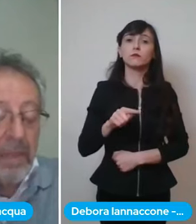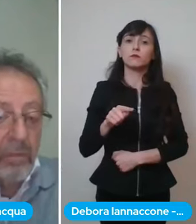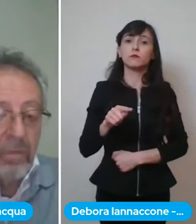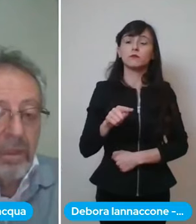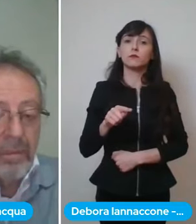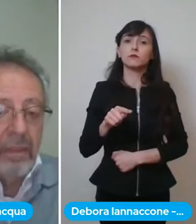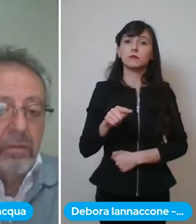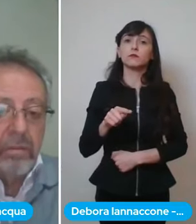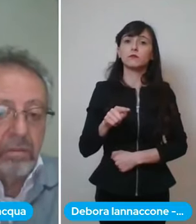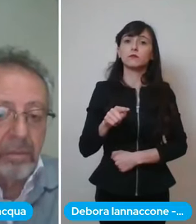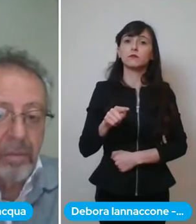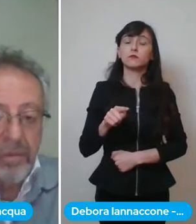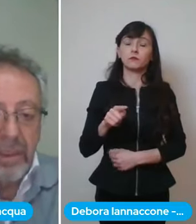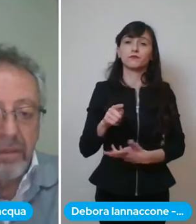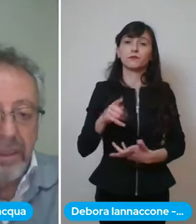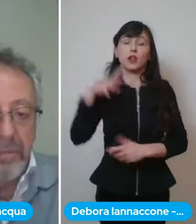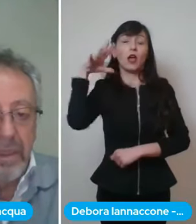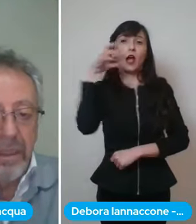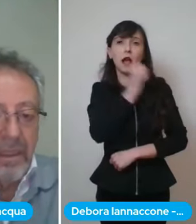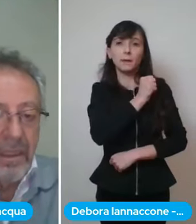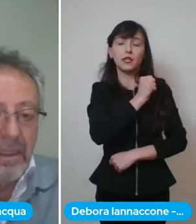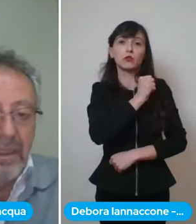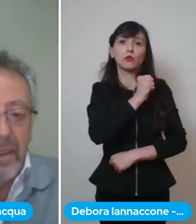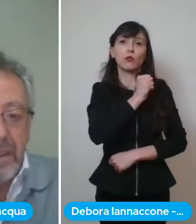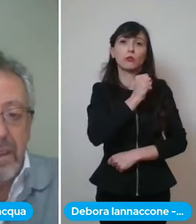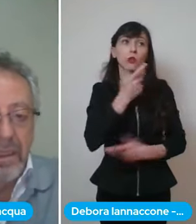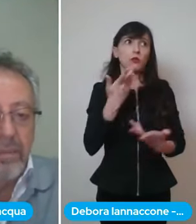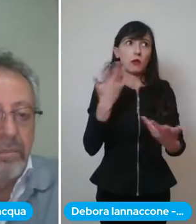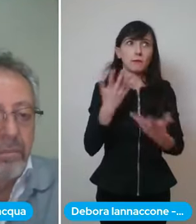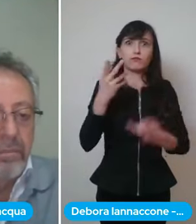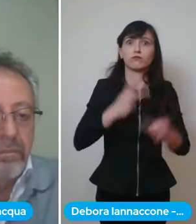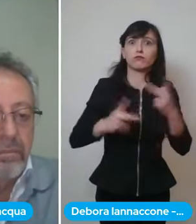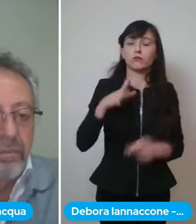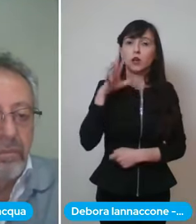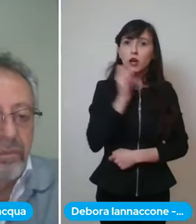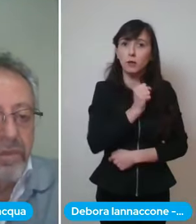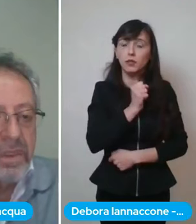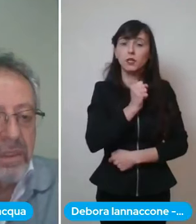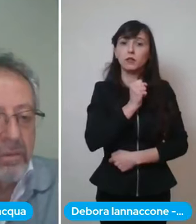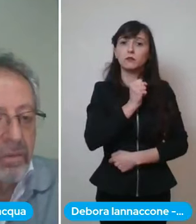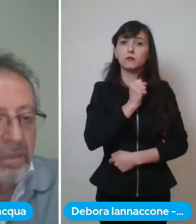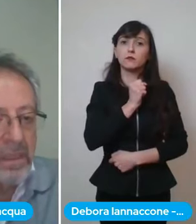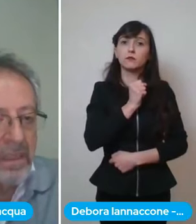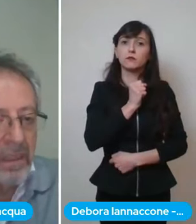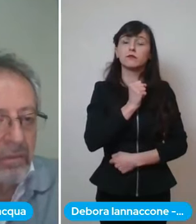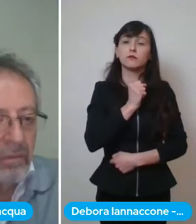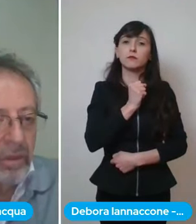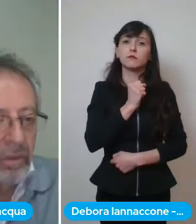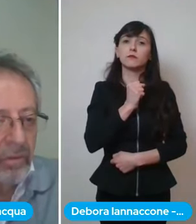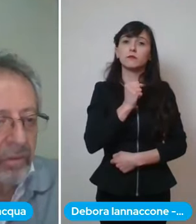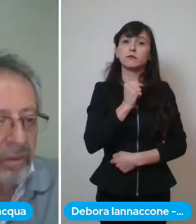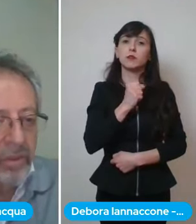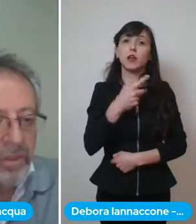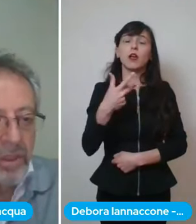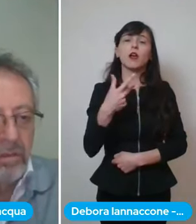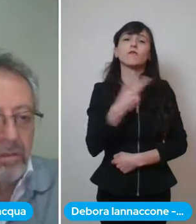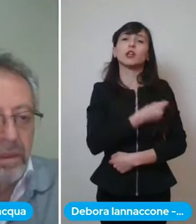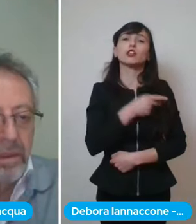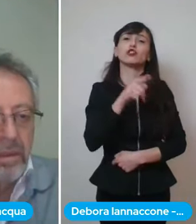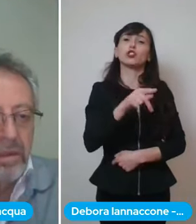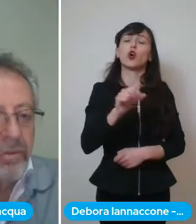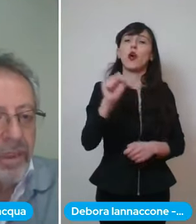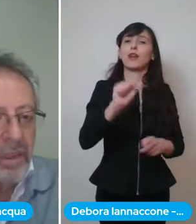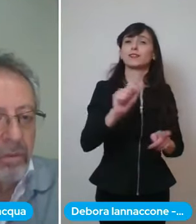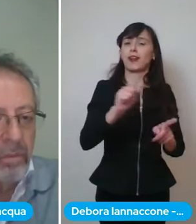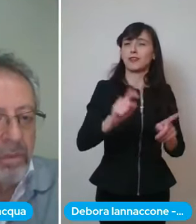abbiamo capito abbiamo cercato di capire a chi fosse stato somministrato il lotto di vaccino